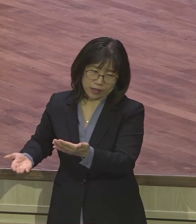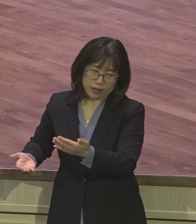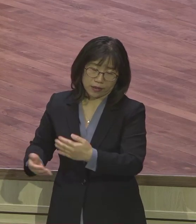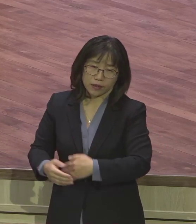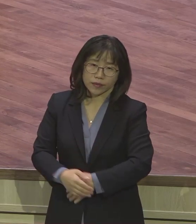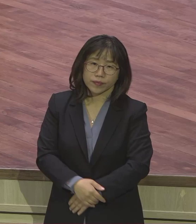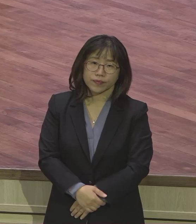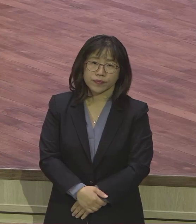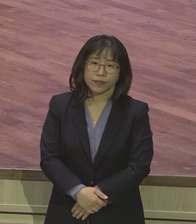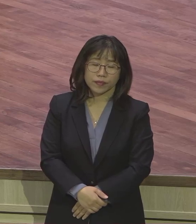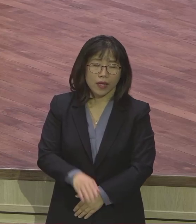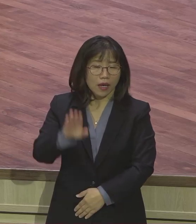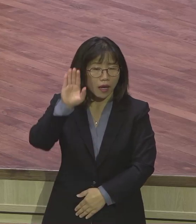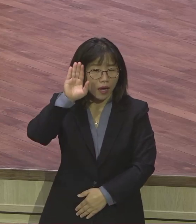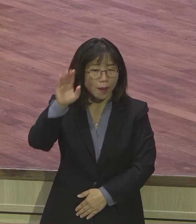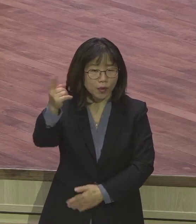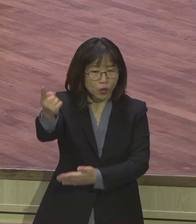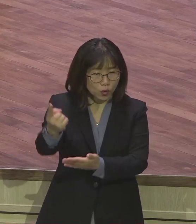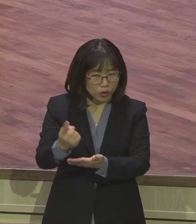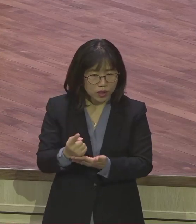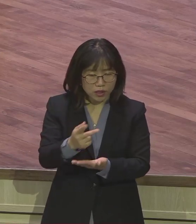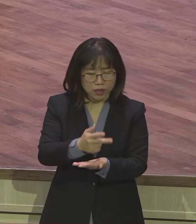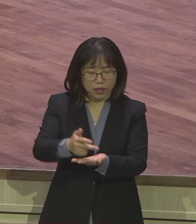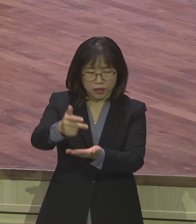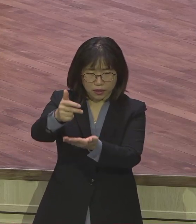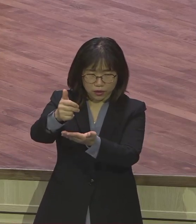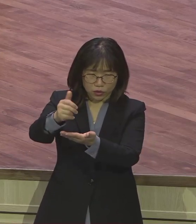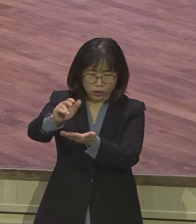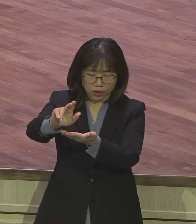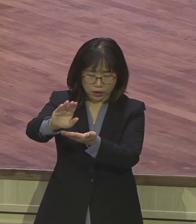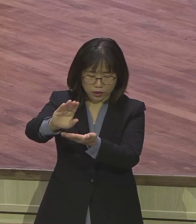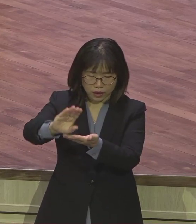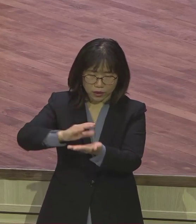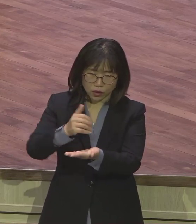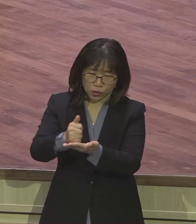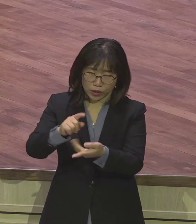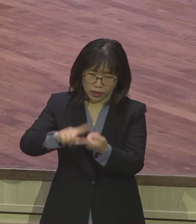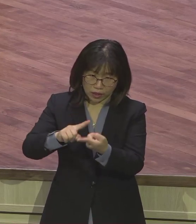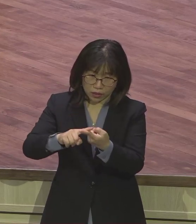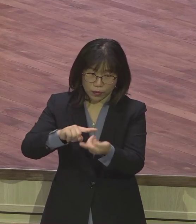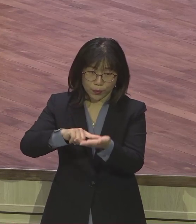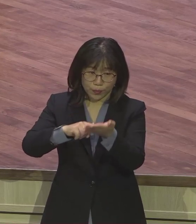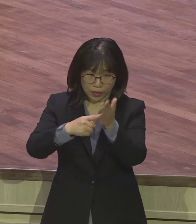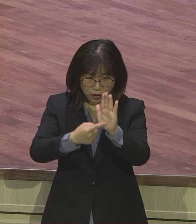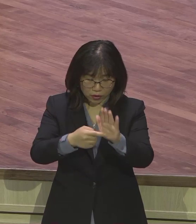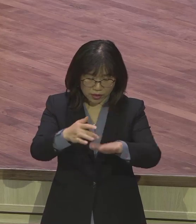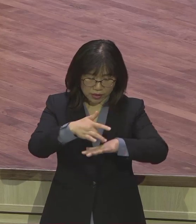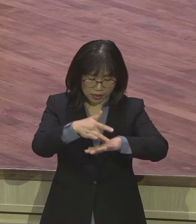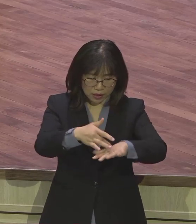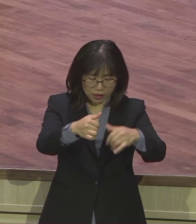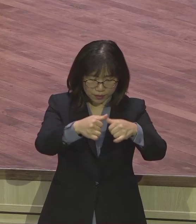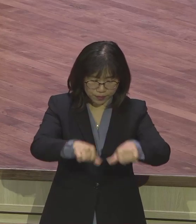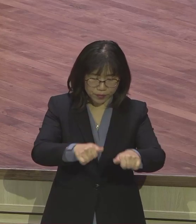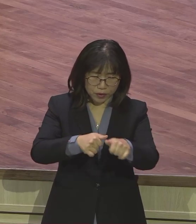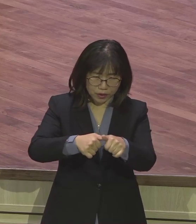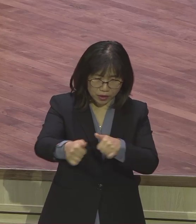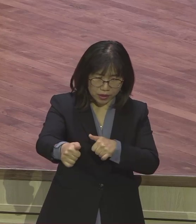오실 메시야. 죄악 세상에서 승리하는 비결. 사단을 이기는 길. 저주에서 해방되는